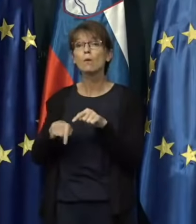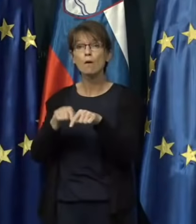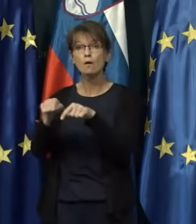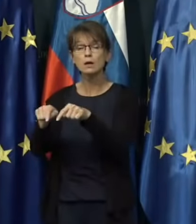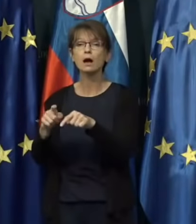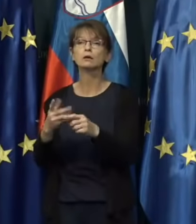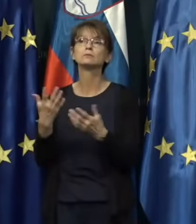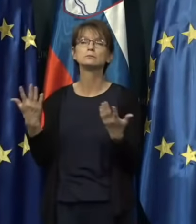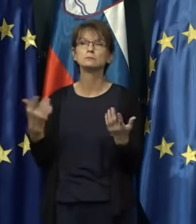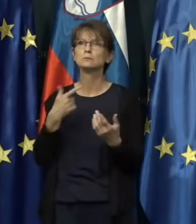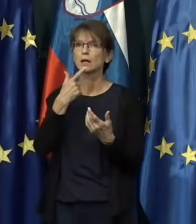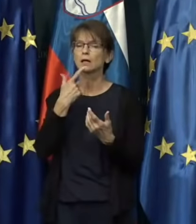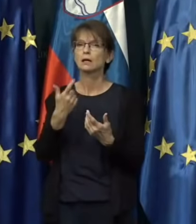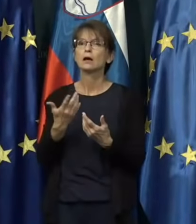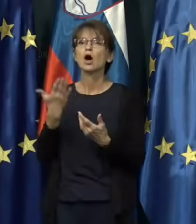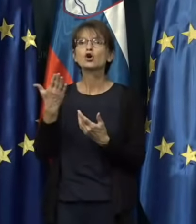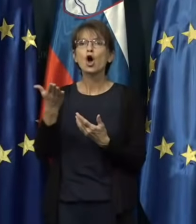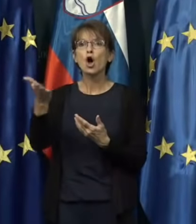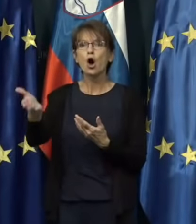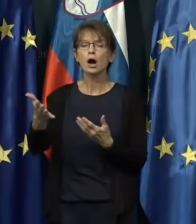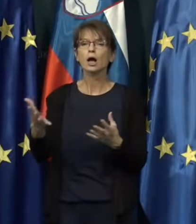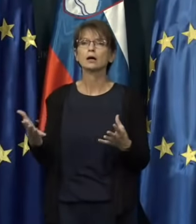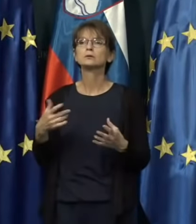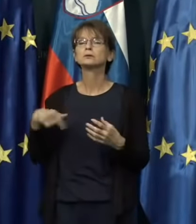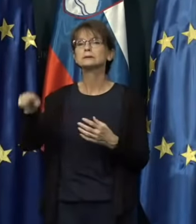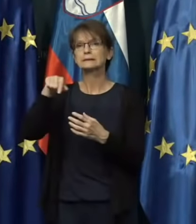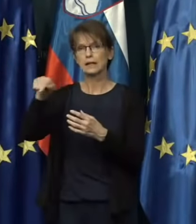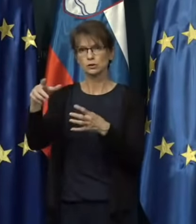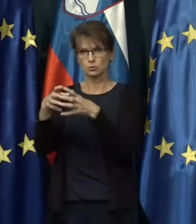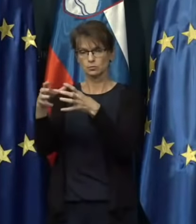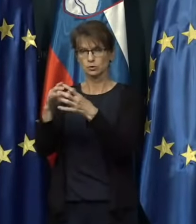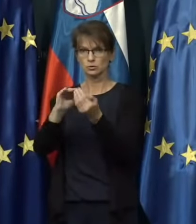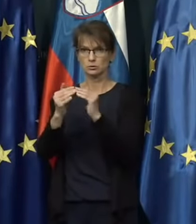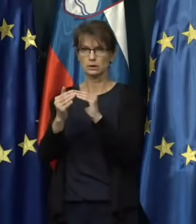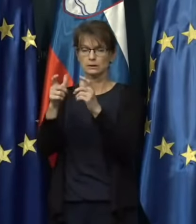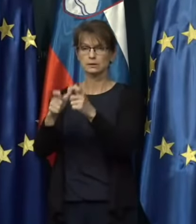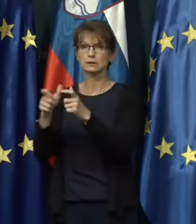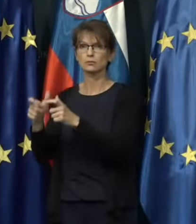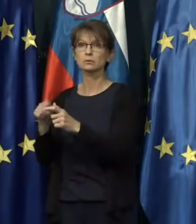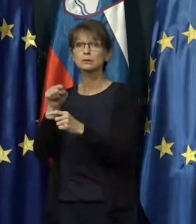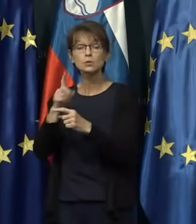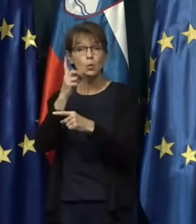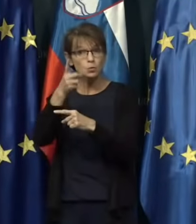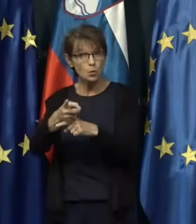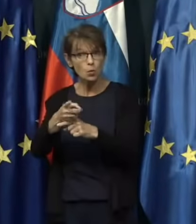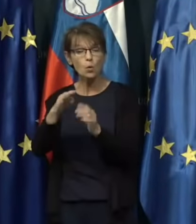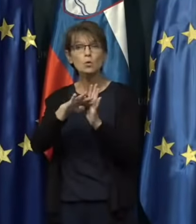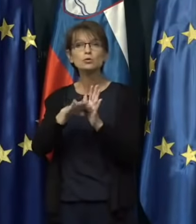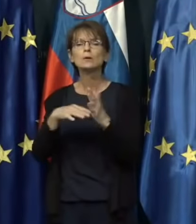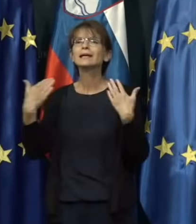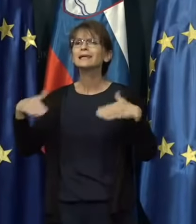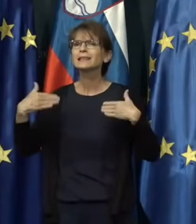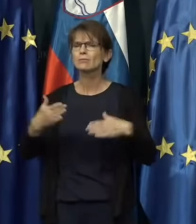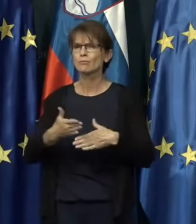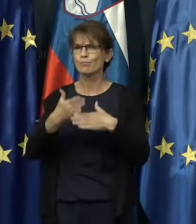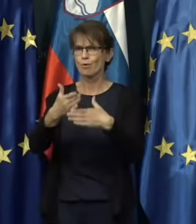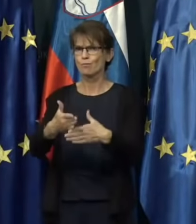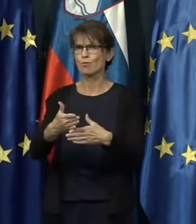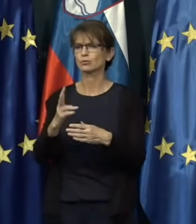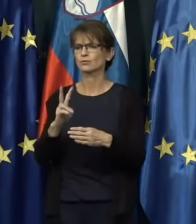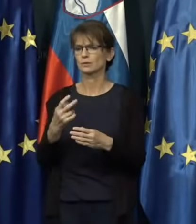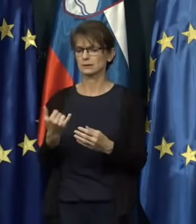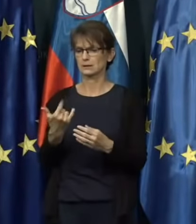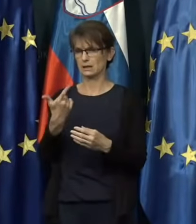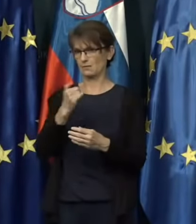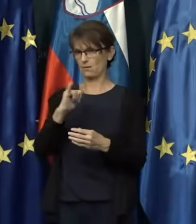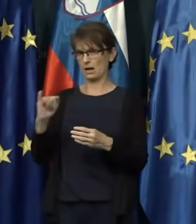oziroma roka skupnosti socialnih zavodov. Z to določbo omogočamo interventno pomoč v prihodnih dveh